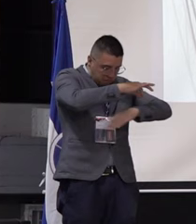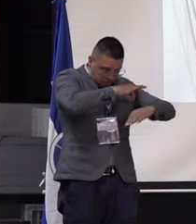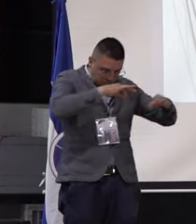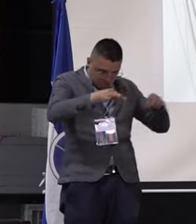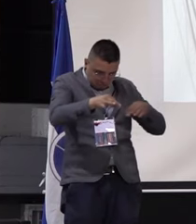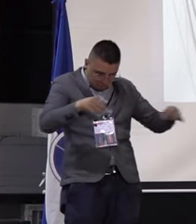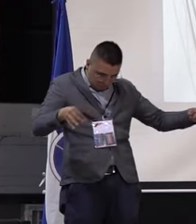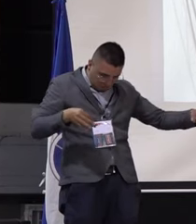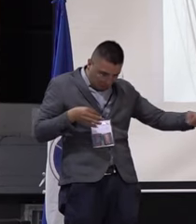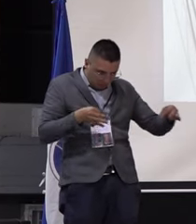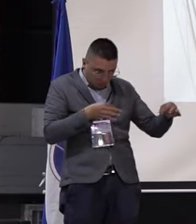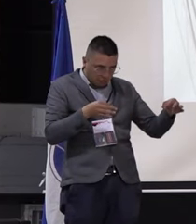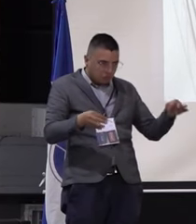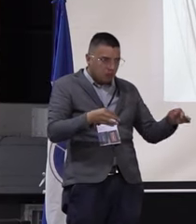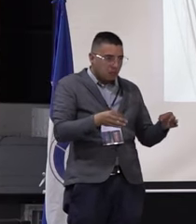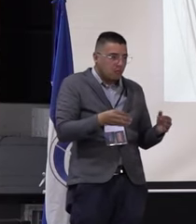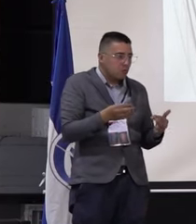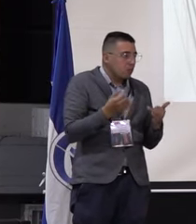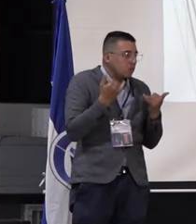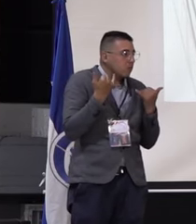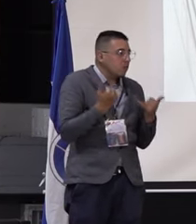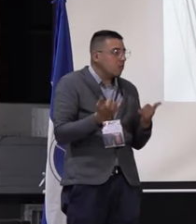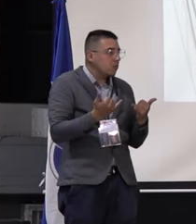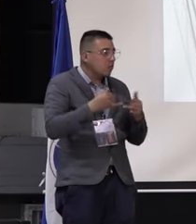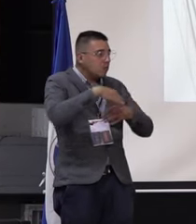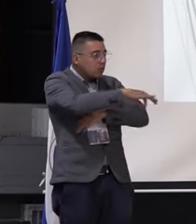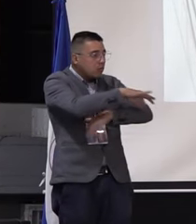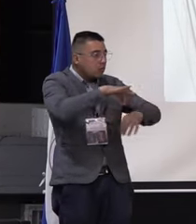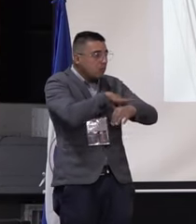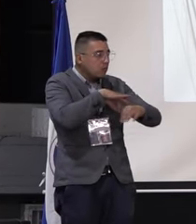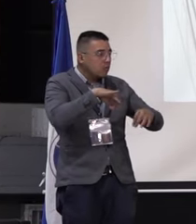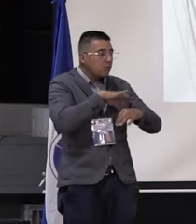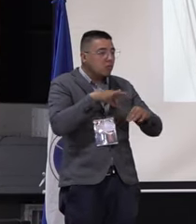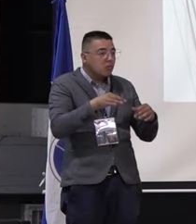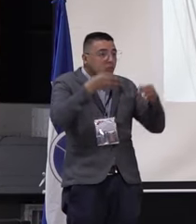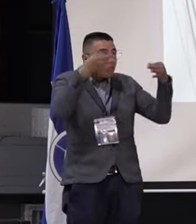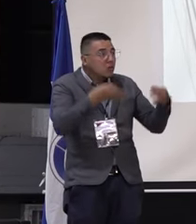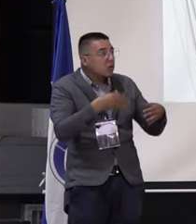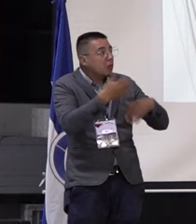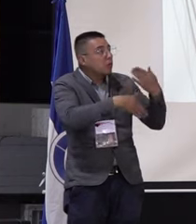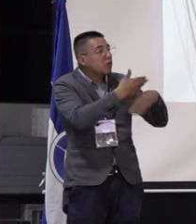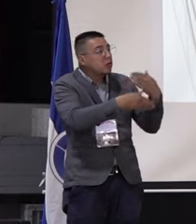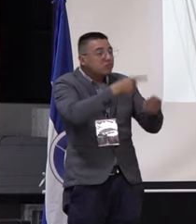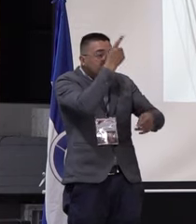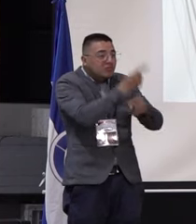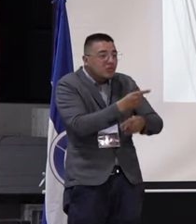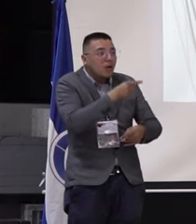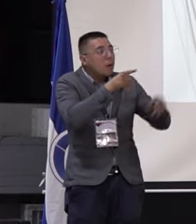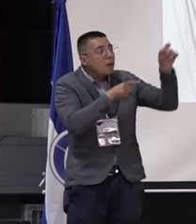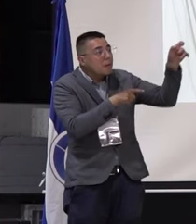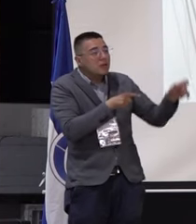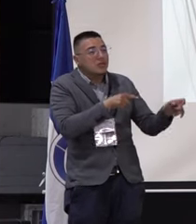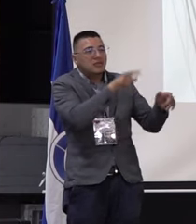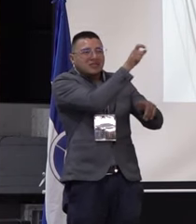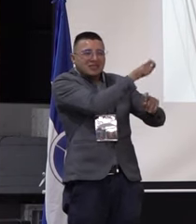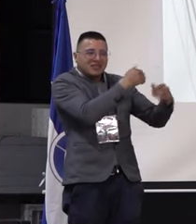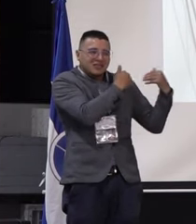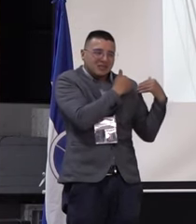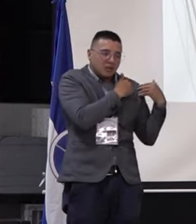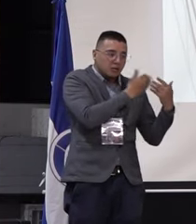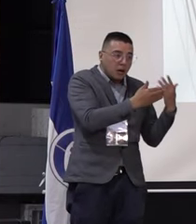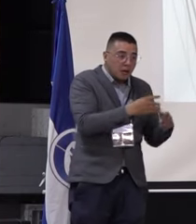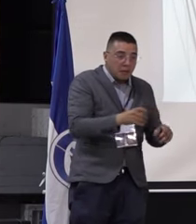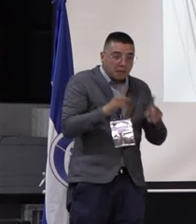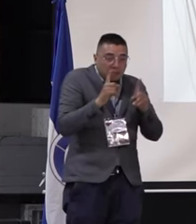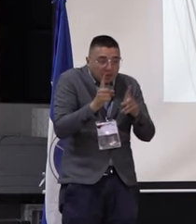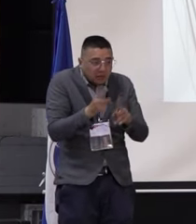eso. Tienen sí o sí que esos diseños someterse y concertarse con las personas que están ahí, pero hay una